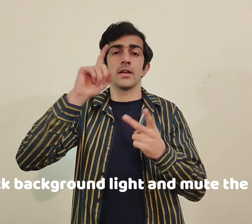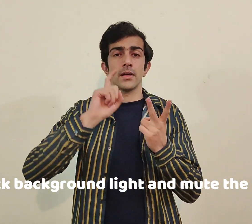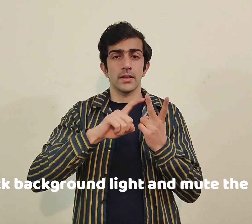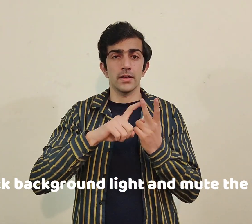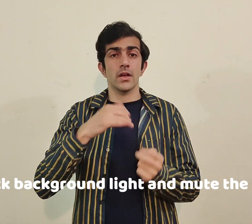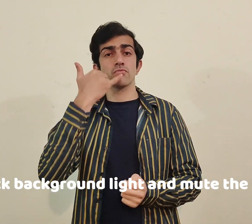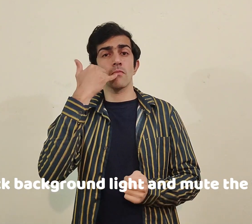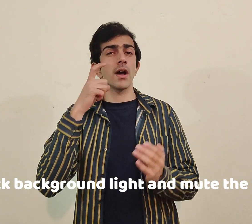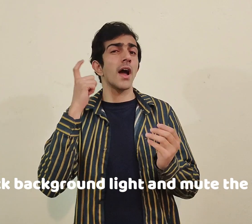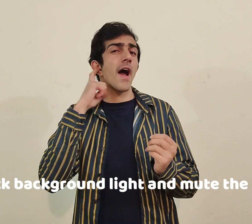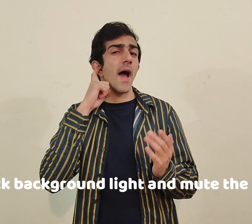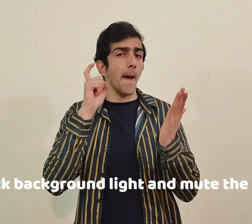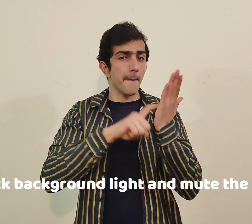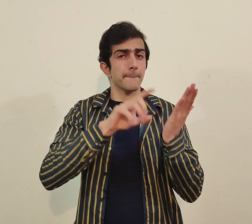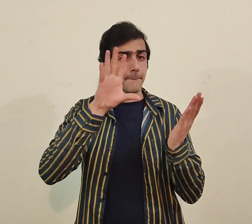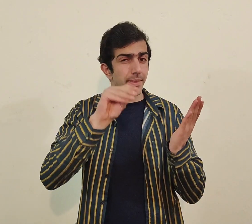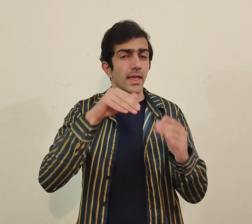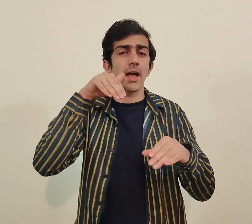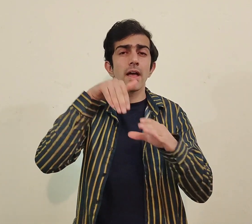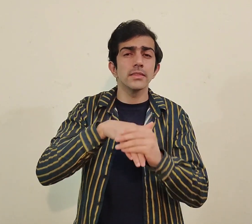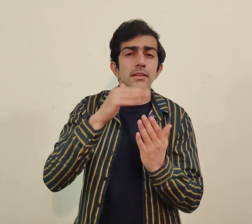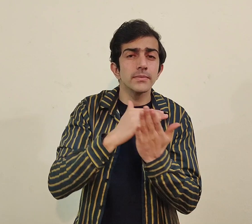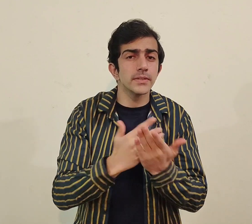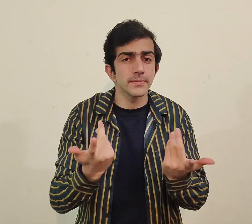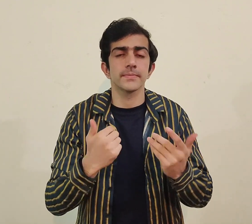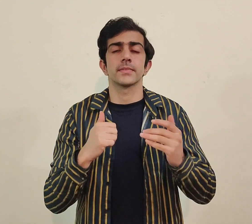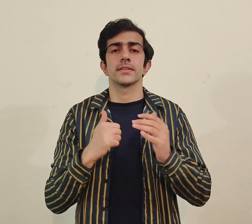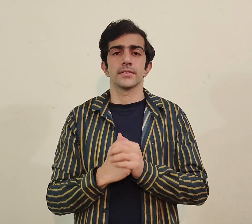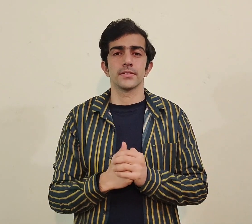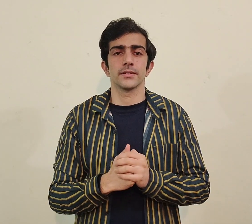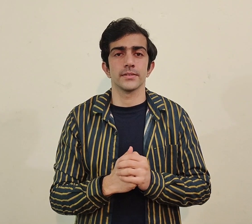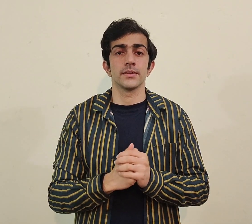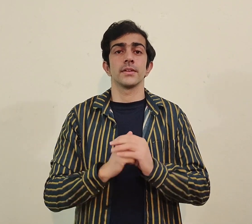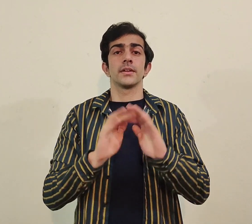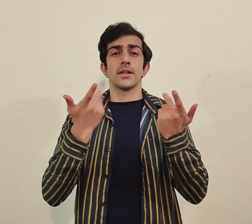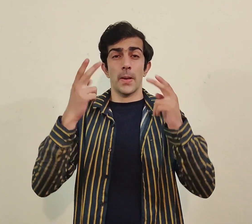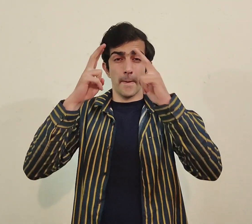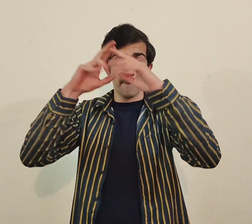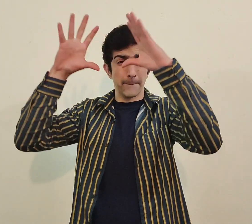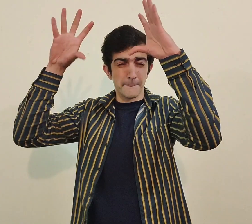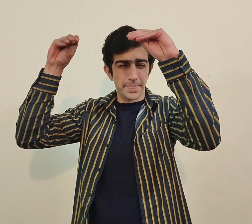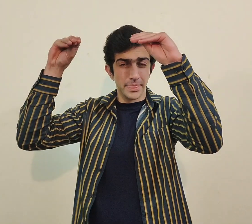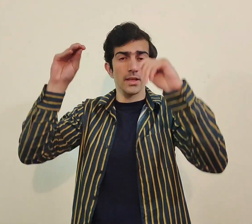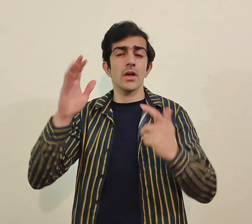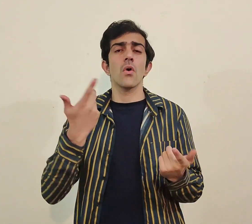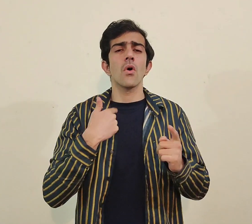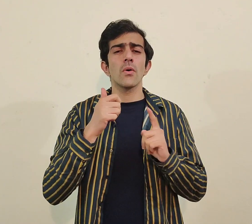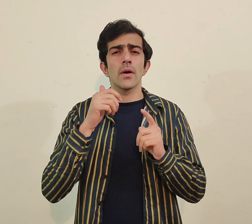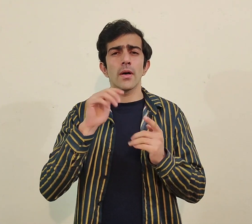لائٹنگ اور بیکگرون وائس اور نوائس تو ہوتا کچھ ہوں ہے کہ لائٹس آف ہوں